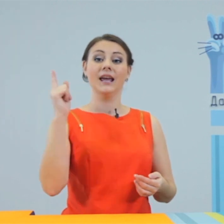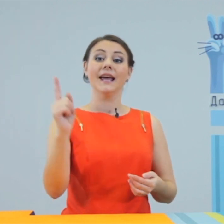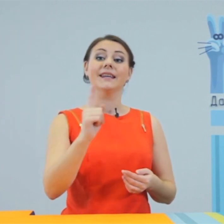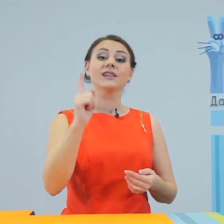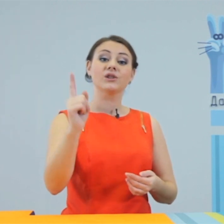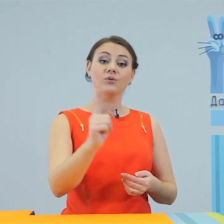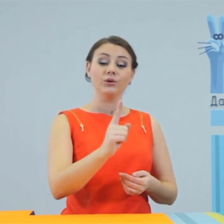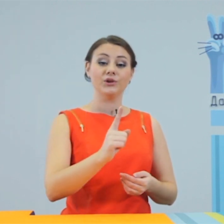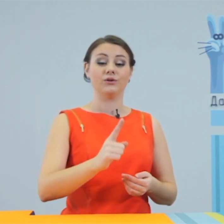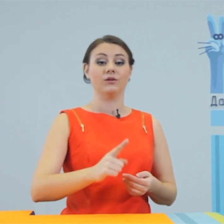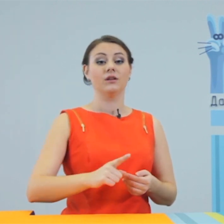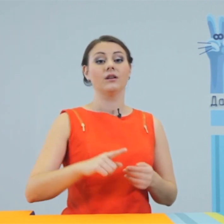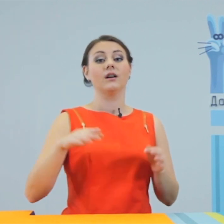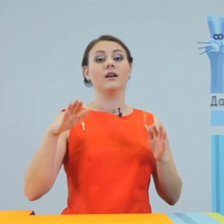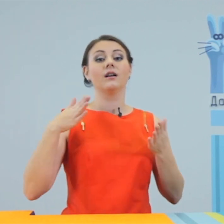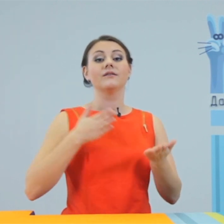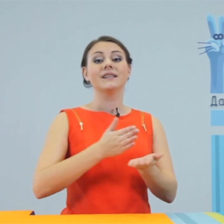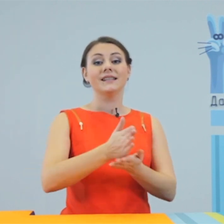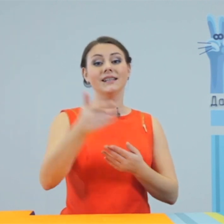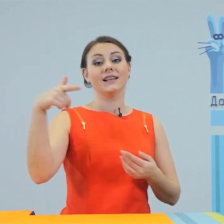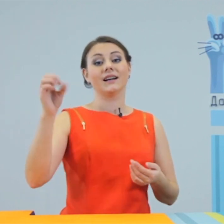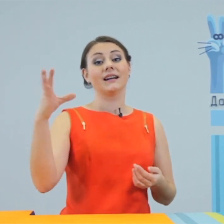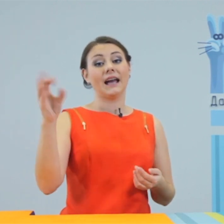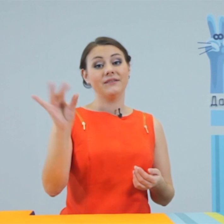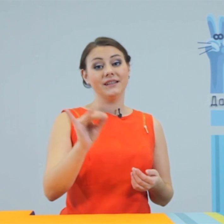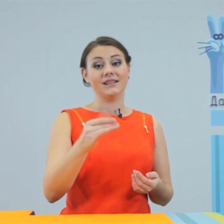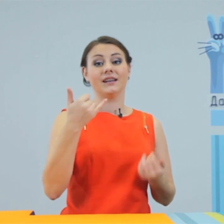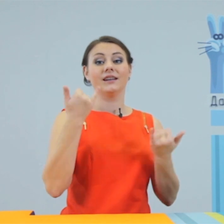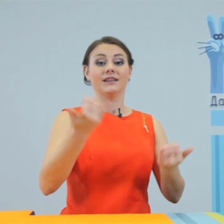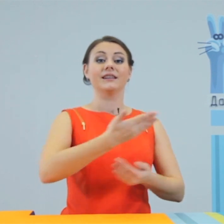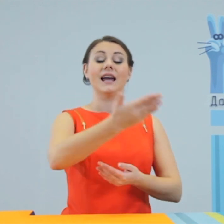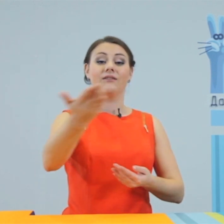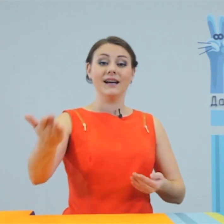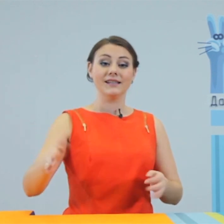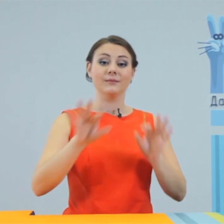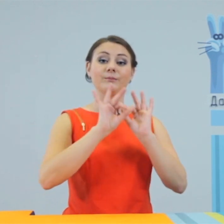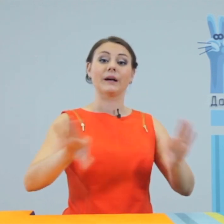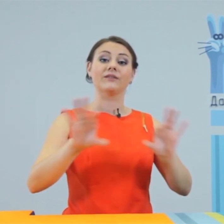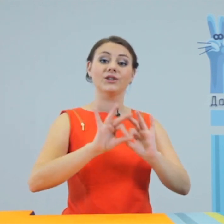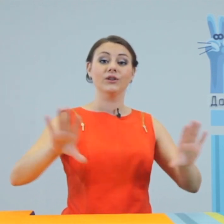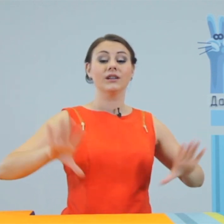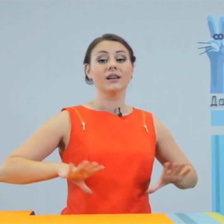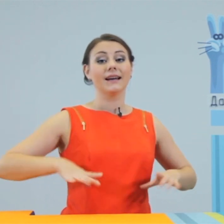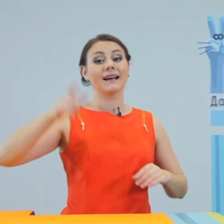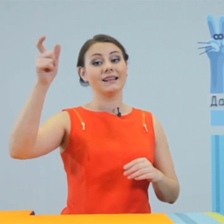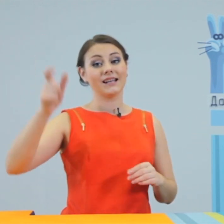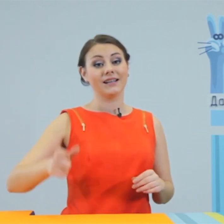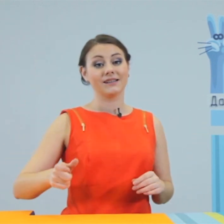Экскурсию в стиле граффити для вас проведет казанец,